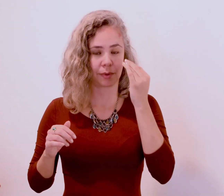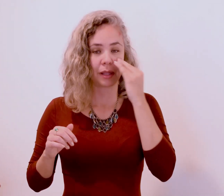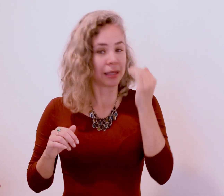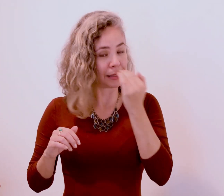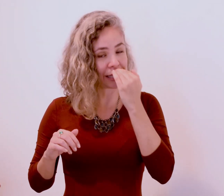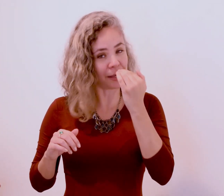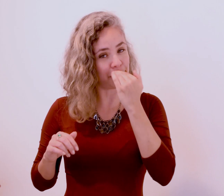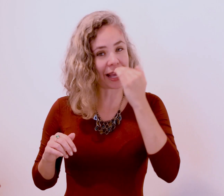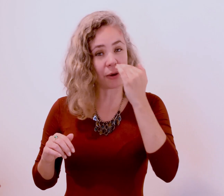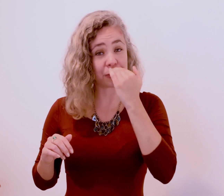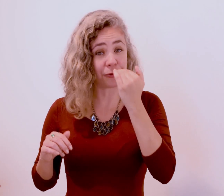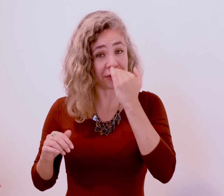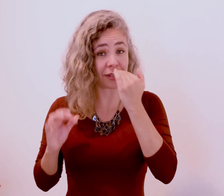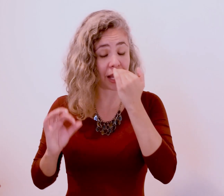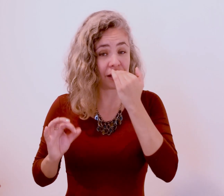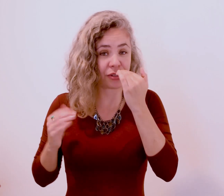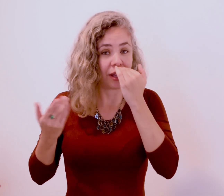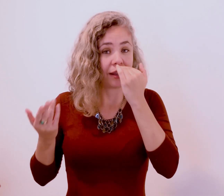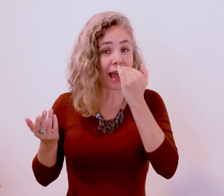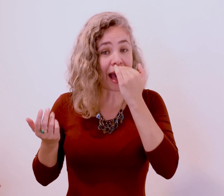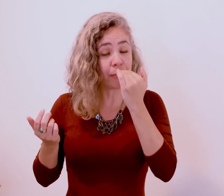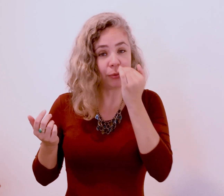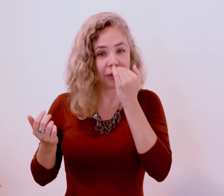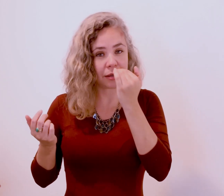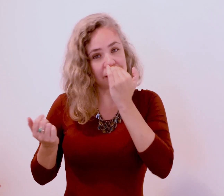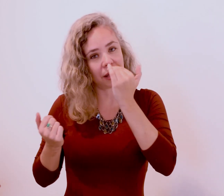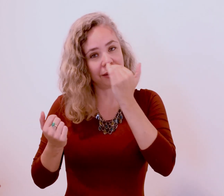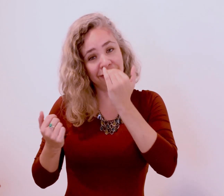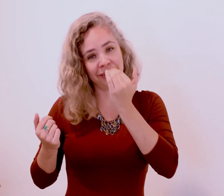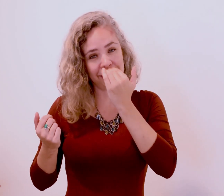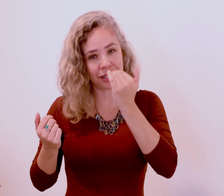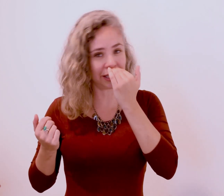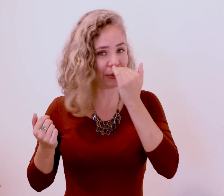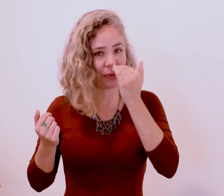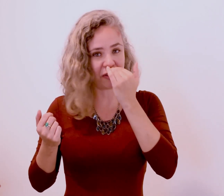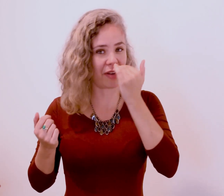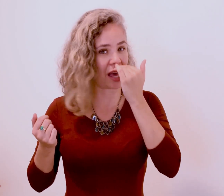Sempre há o suficiente na abundância infinita do universo